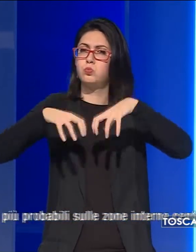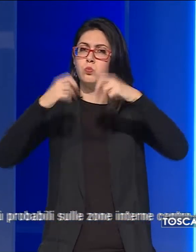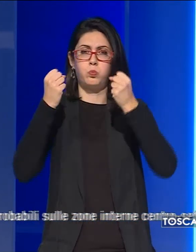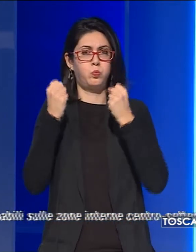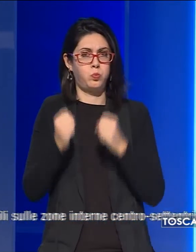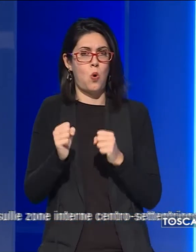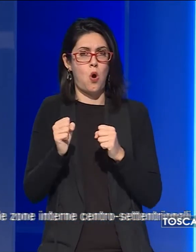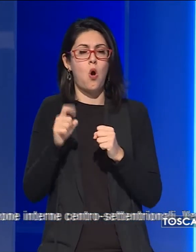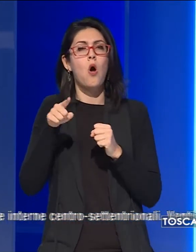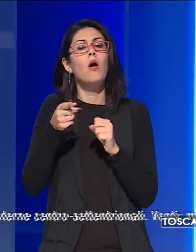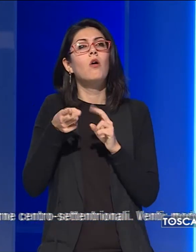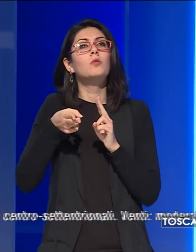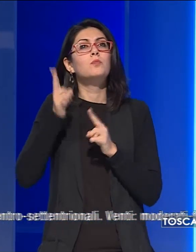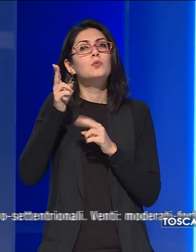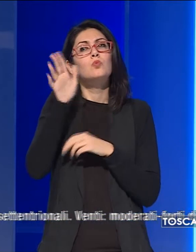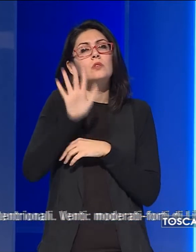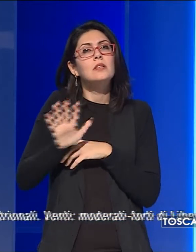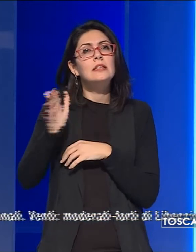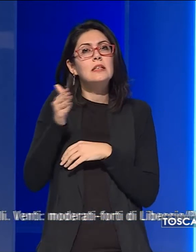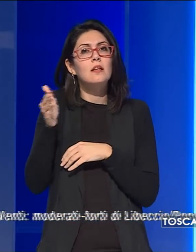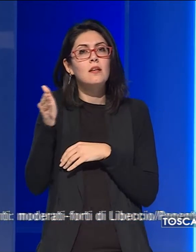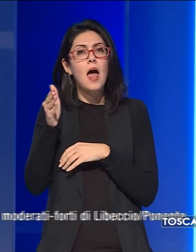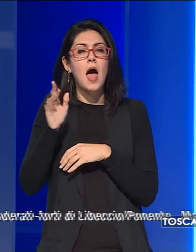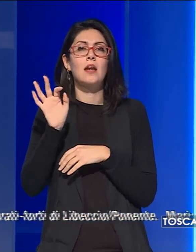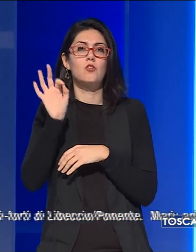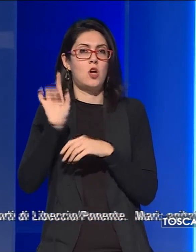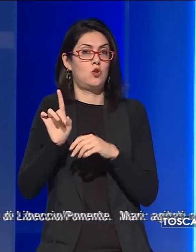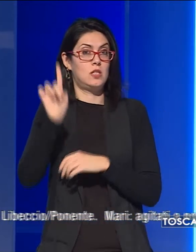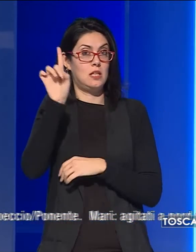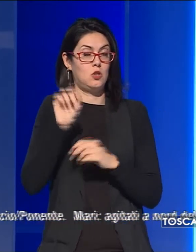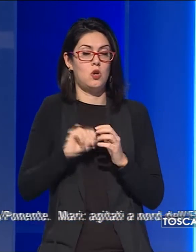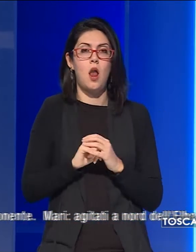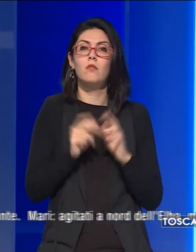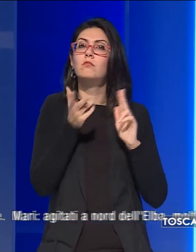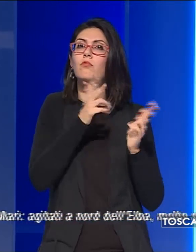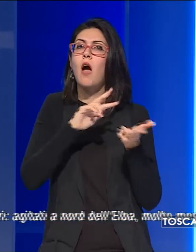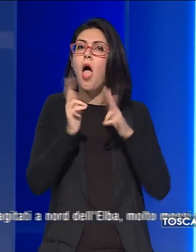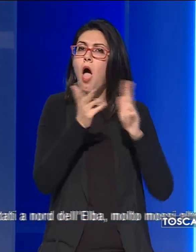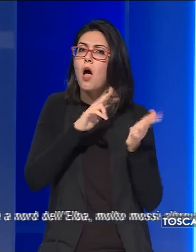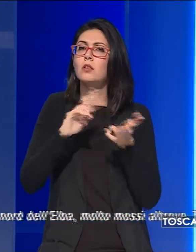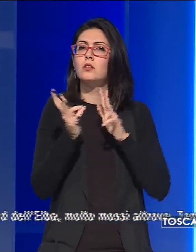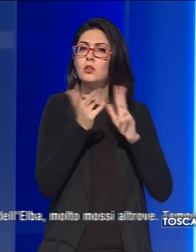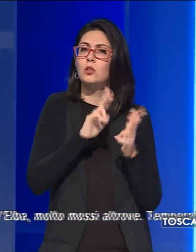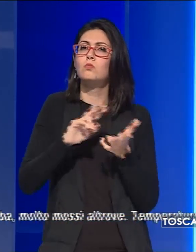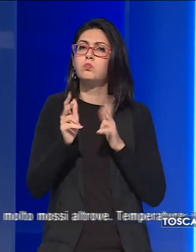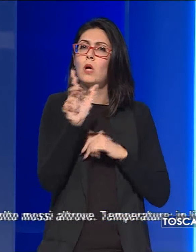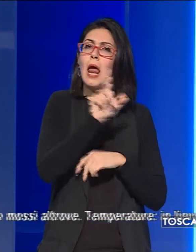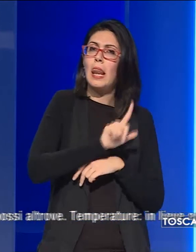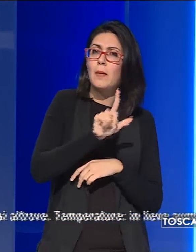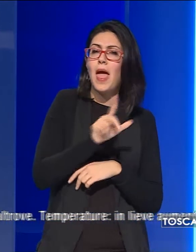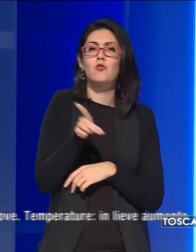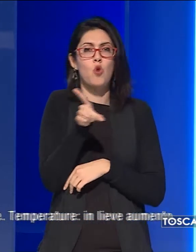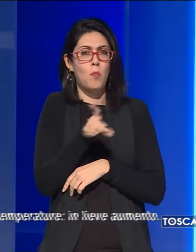probabili sulle zone interne centro-settentrionali. I venti moderati e forti di libeccio